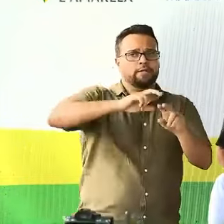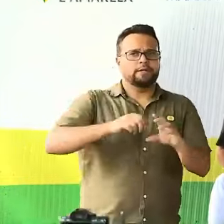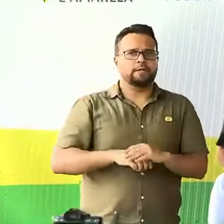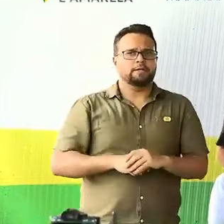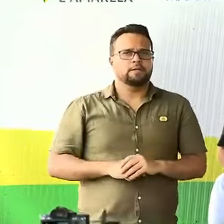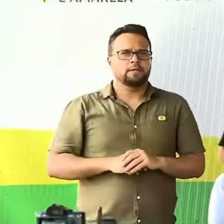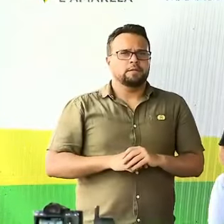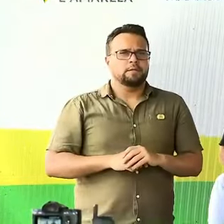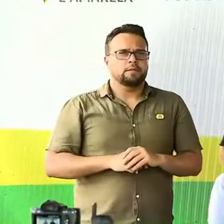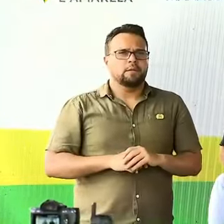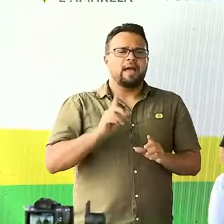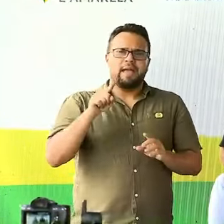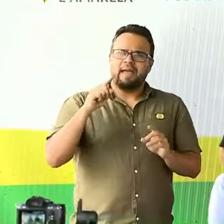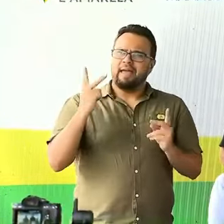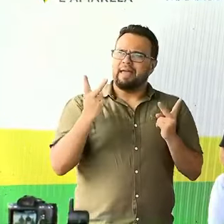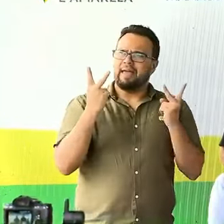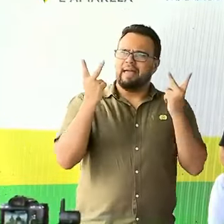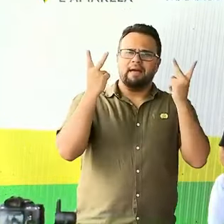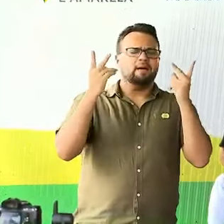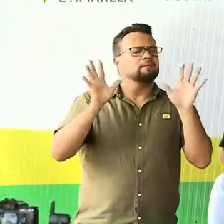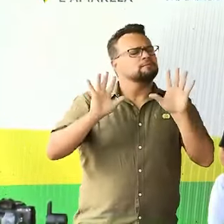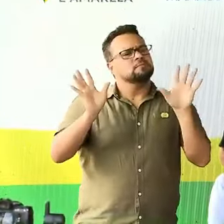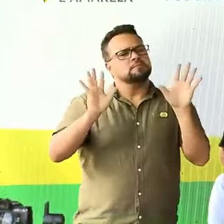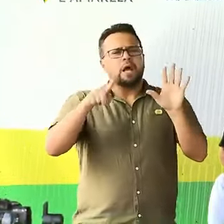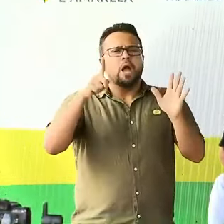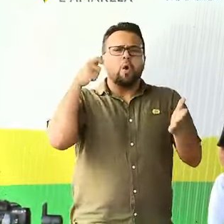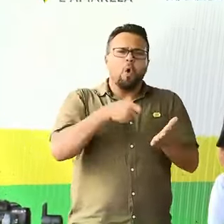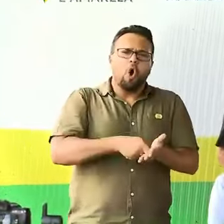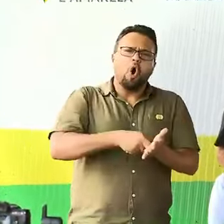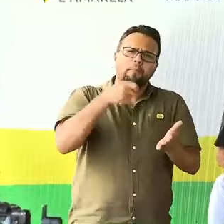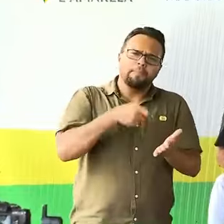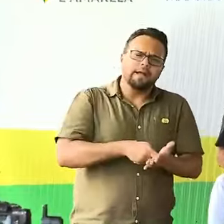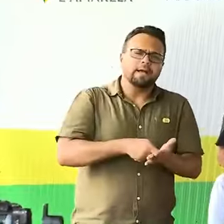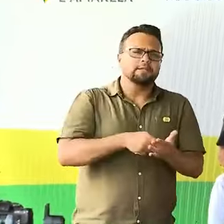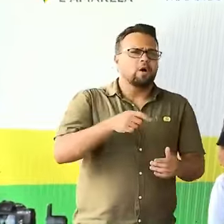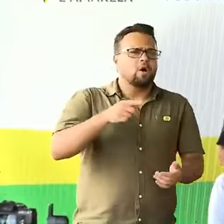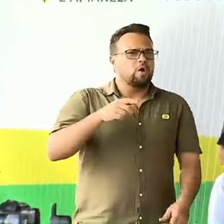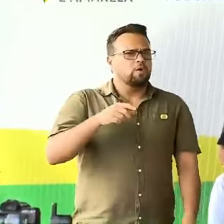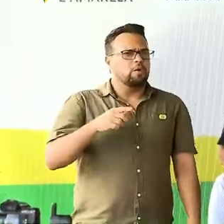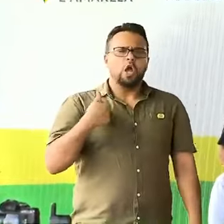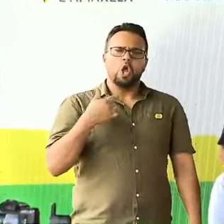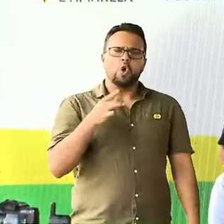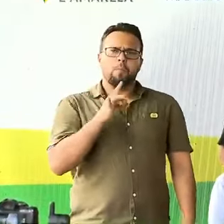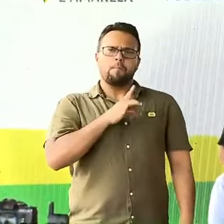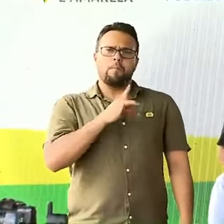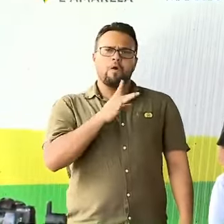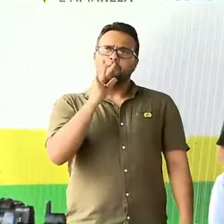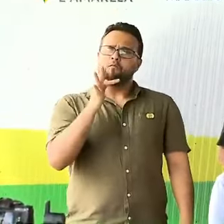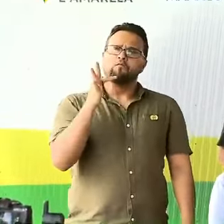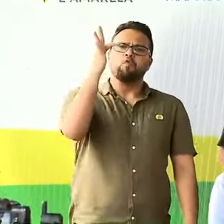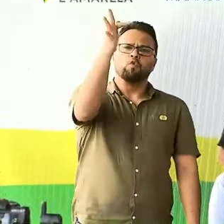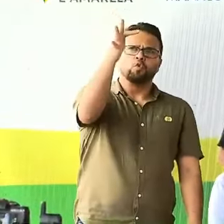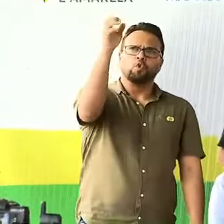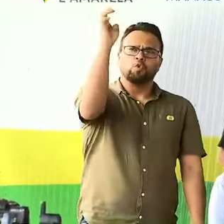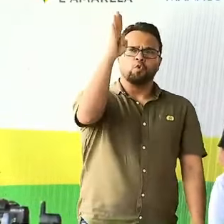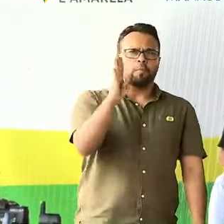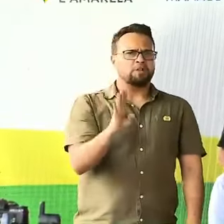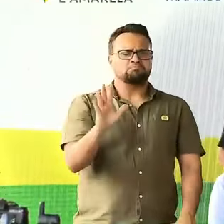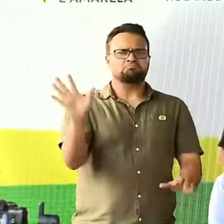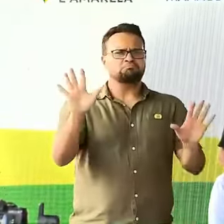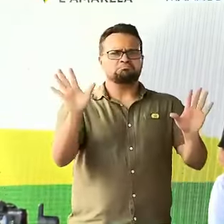virtude, é obrigação. Não tenham receio do futuro da nossa nação.